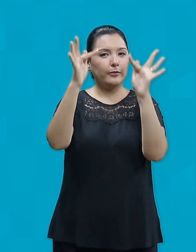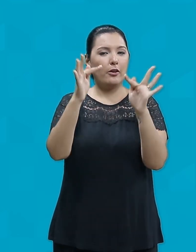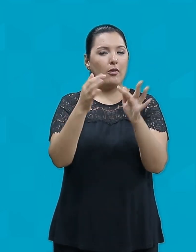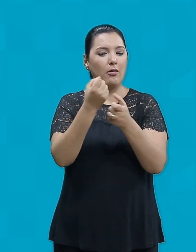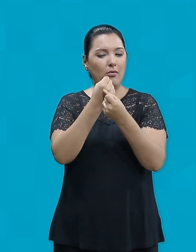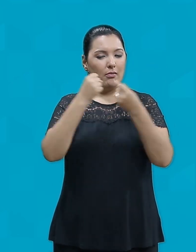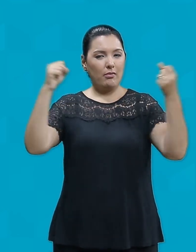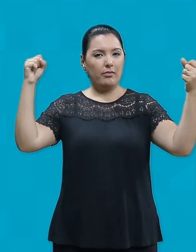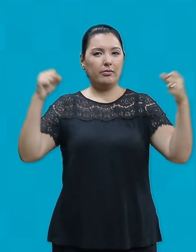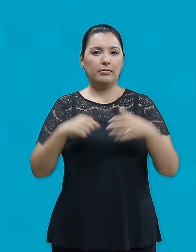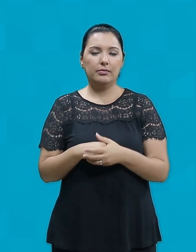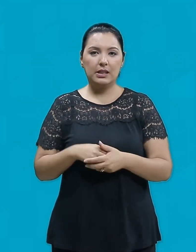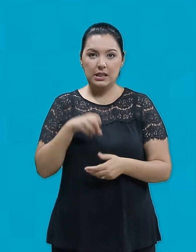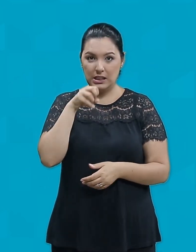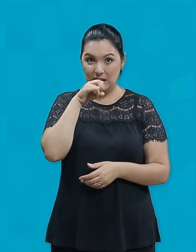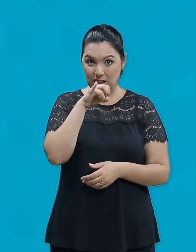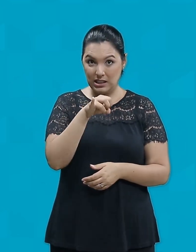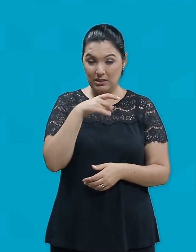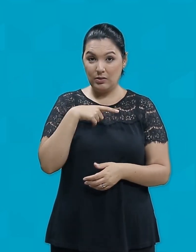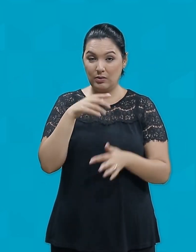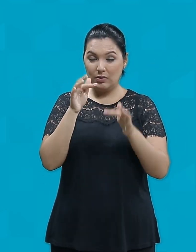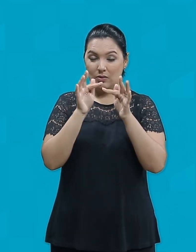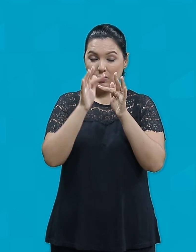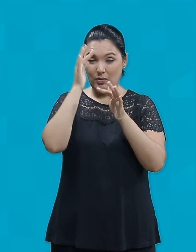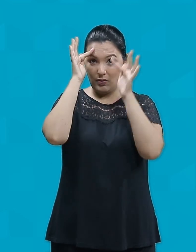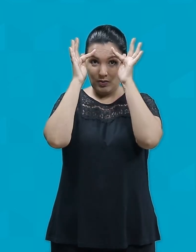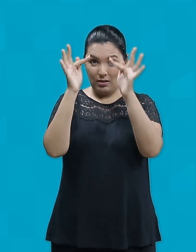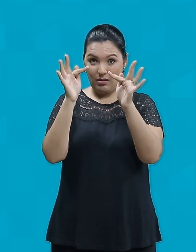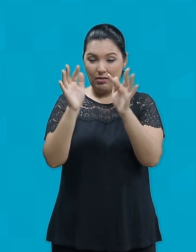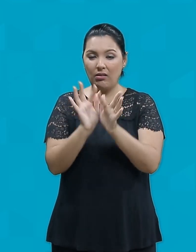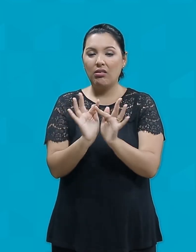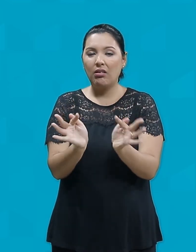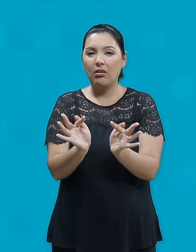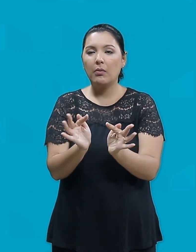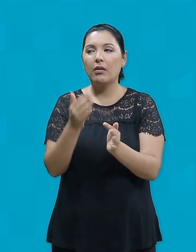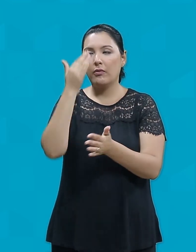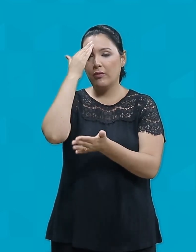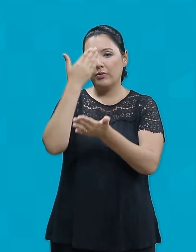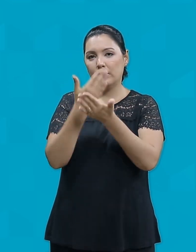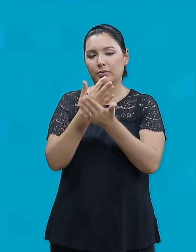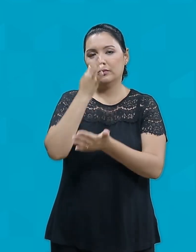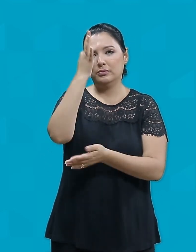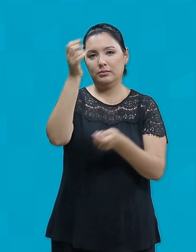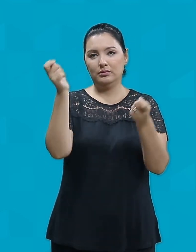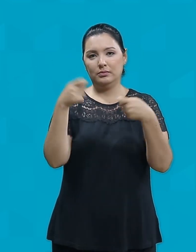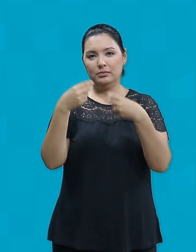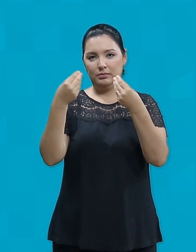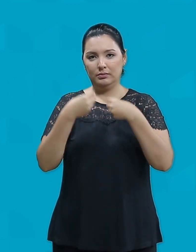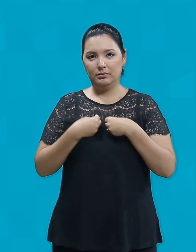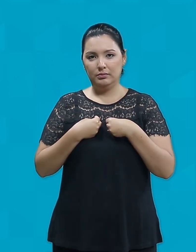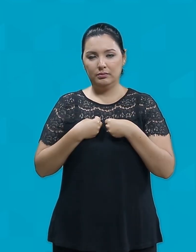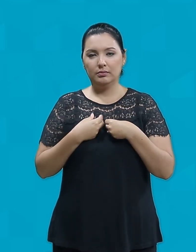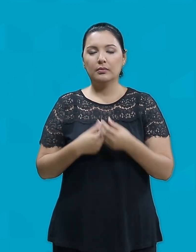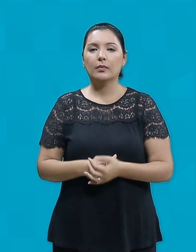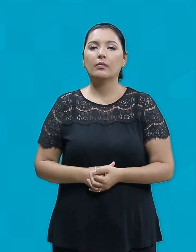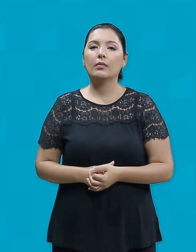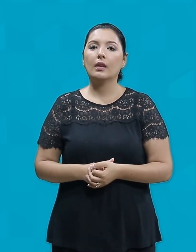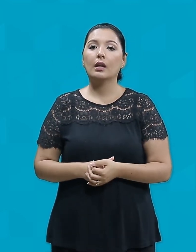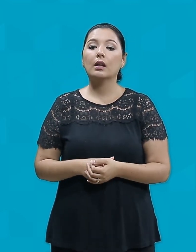se sou fiel no pouco Ele me confiará mais E a recompensa pela fidelidade